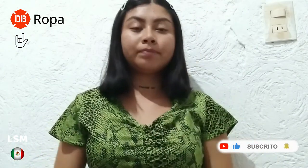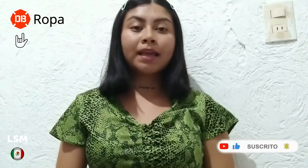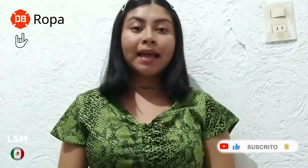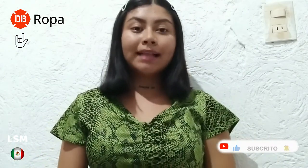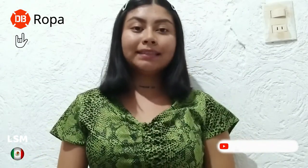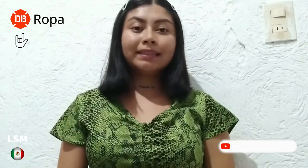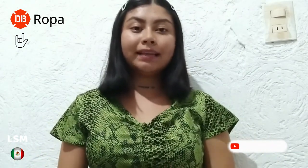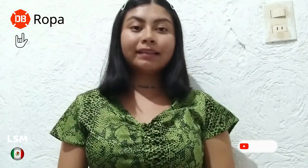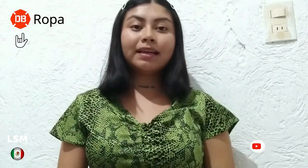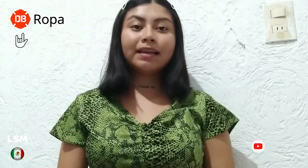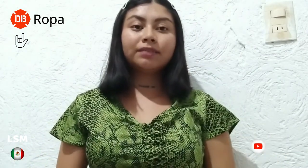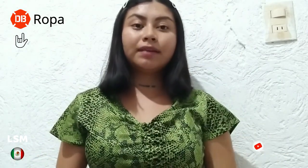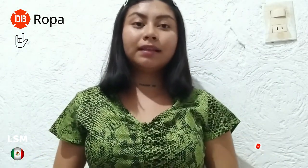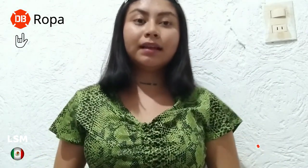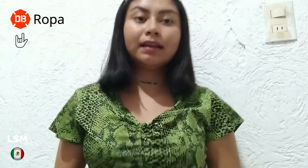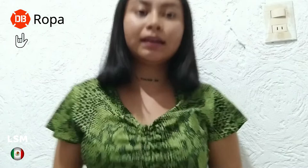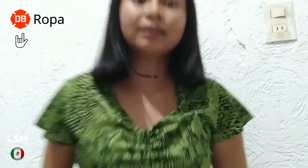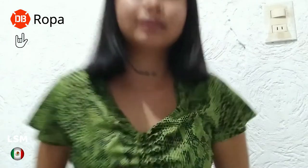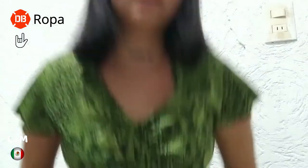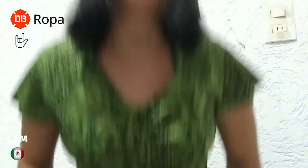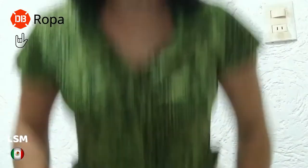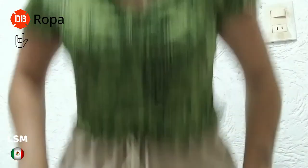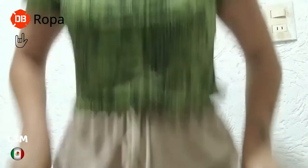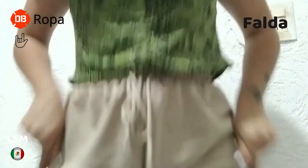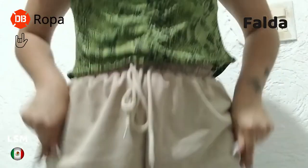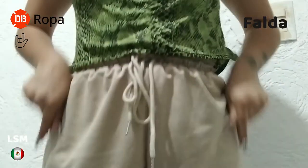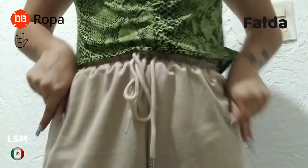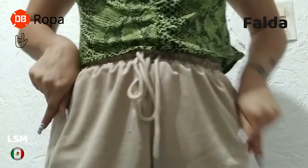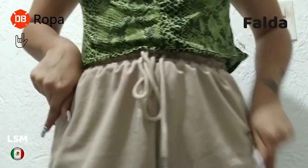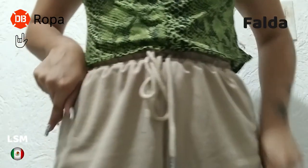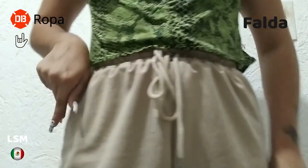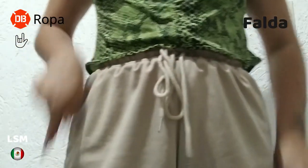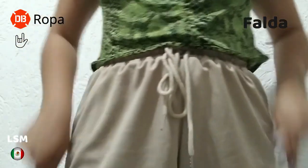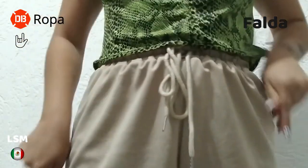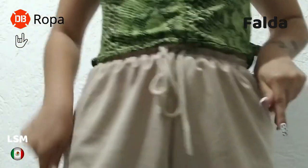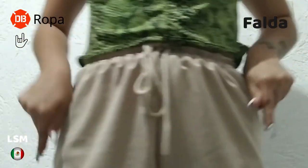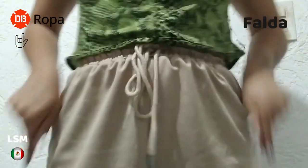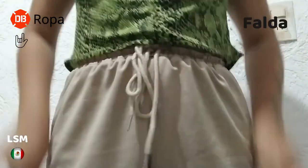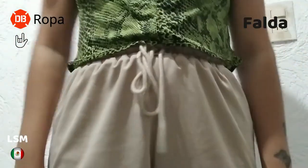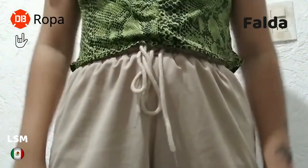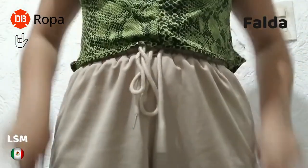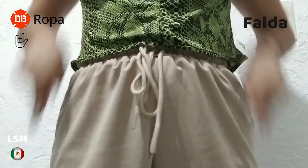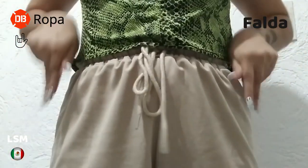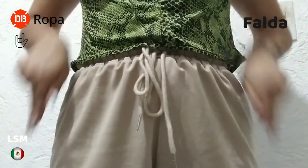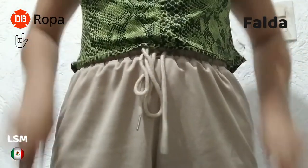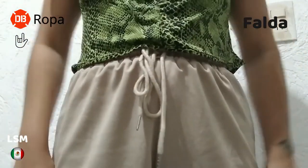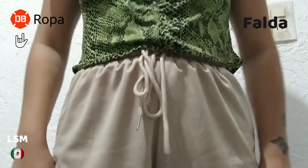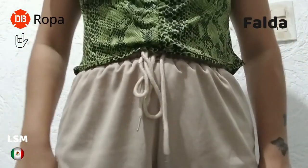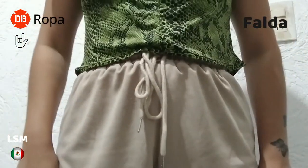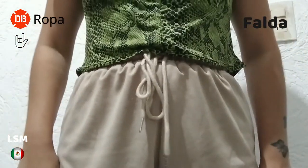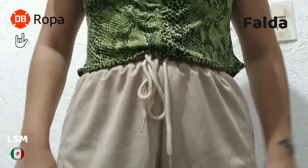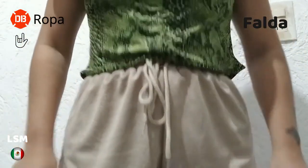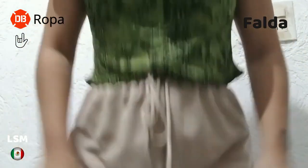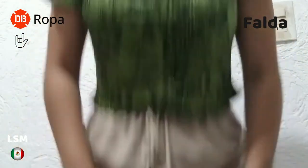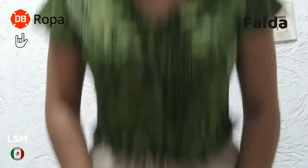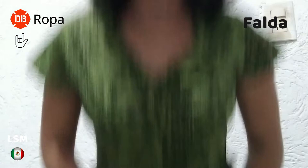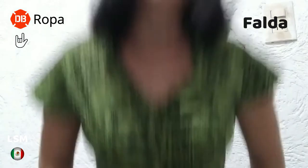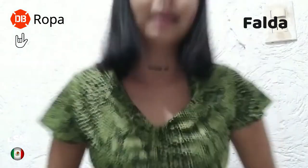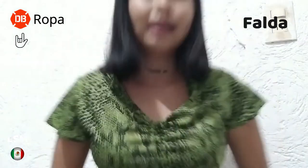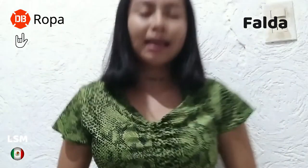El siguiente es falda y realizaremos la letra F de arriba hacia abajo. Falda. El